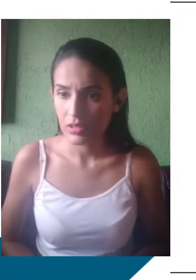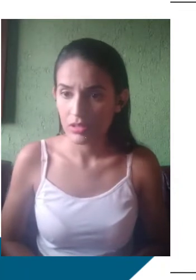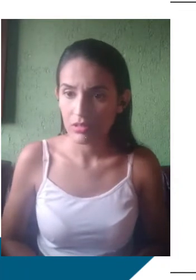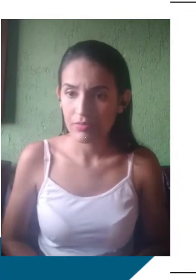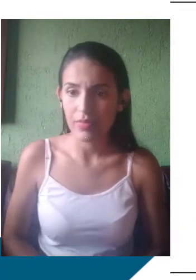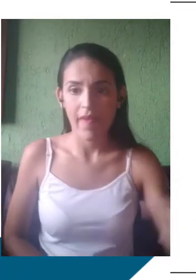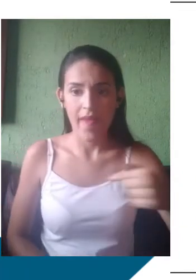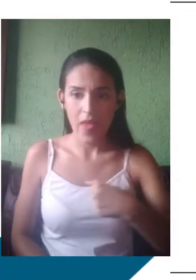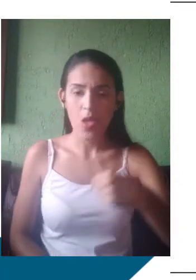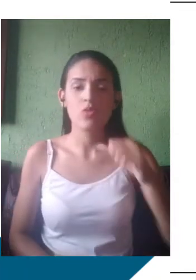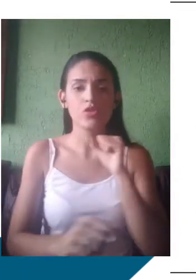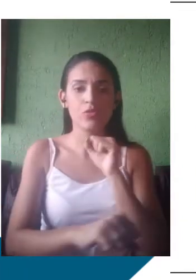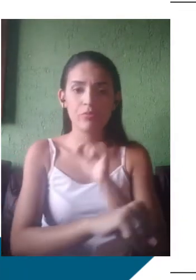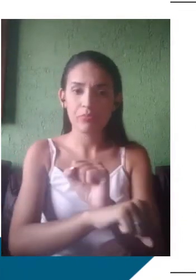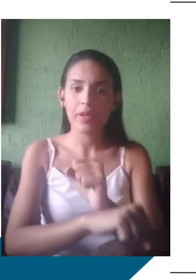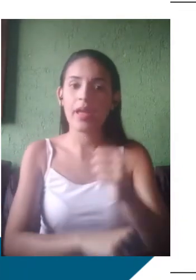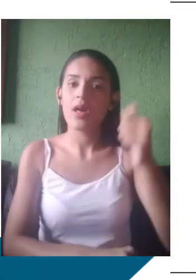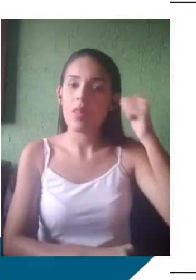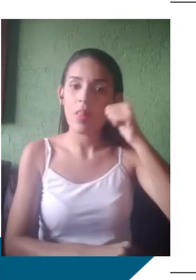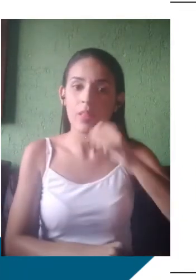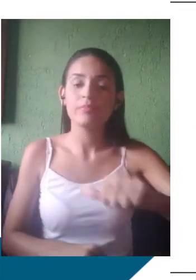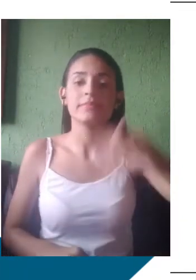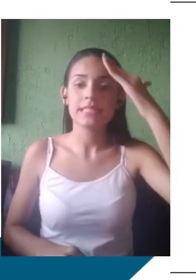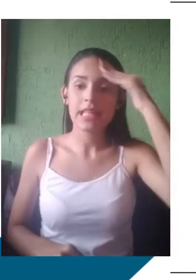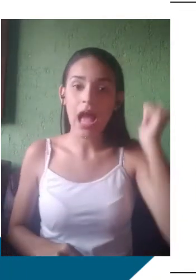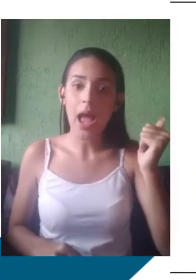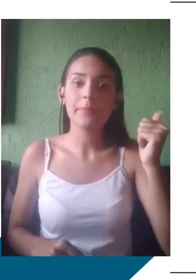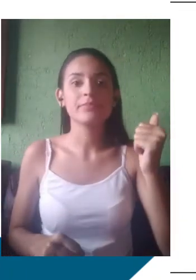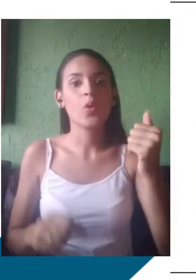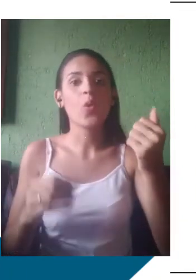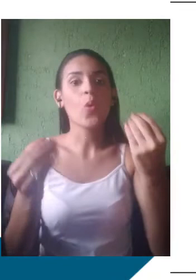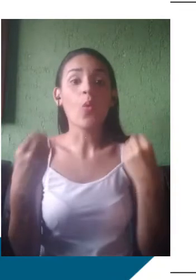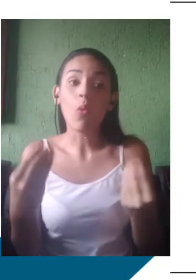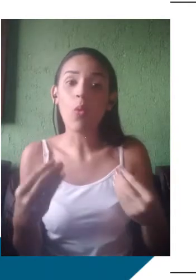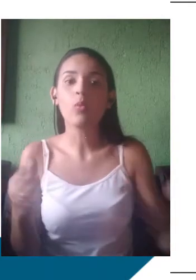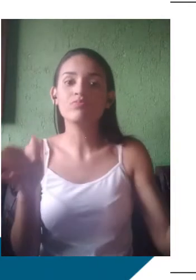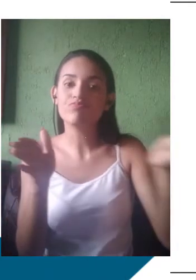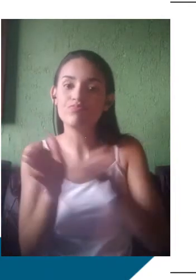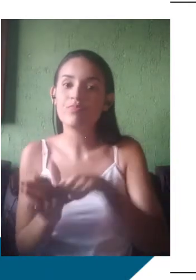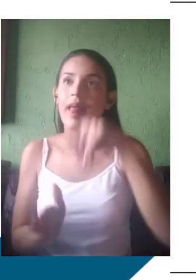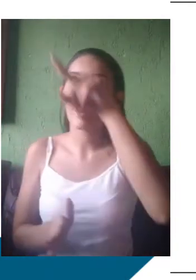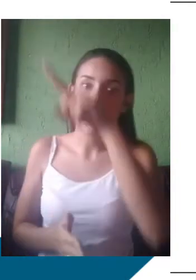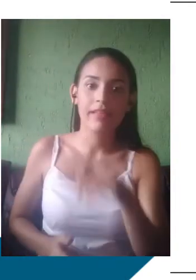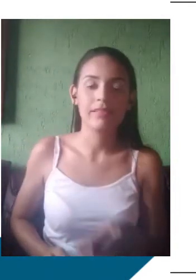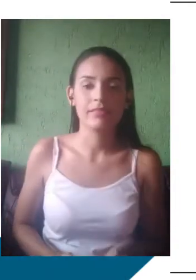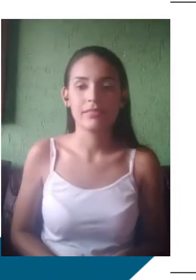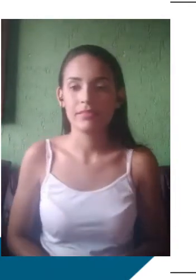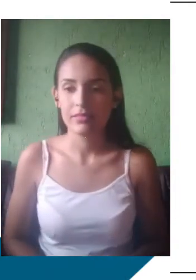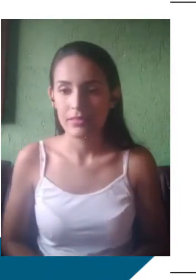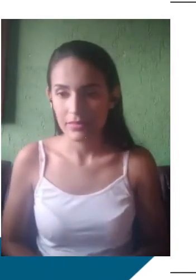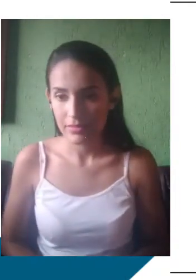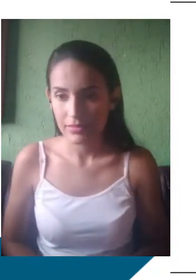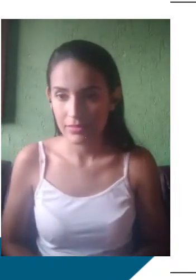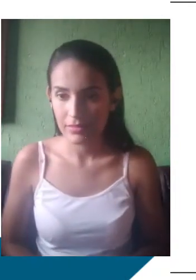não que ela saiba como chegar lá. Ou o uso do pretérito imperfeito no lugar de outras formas verbais. Por exemplo,